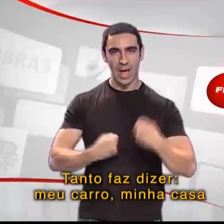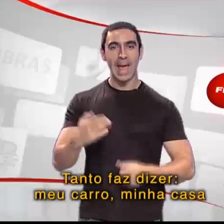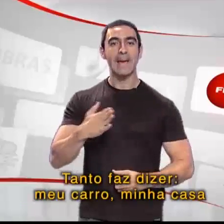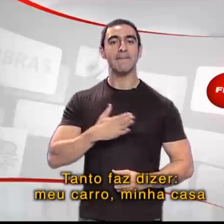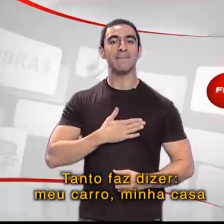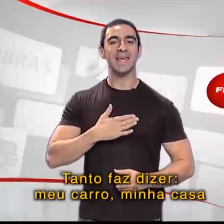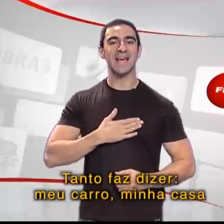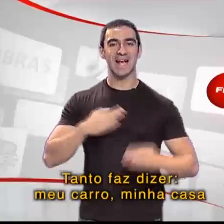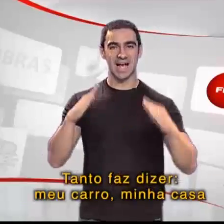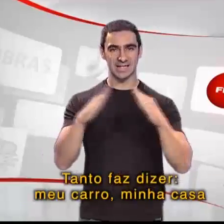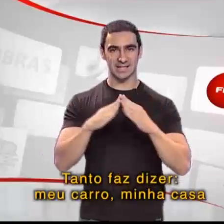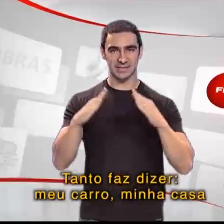minha casa,